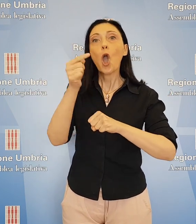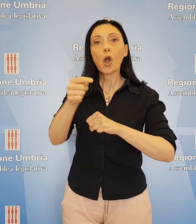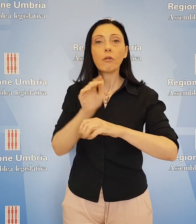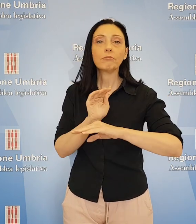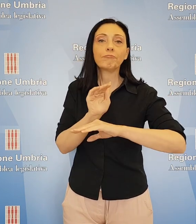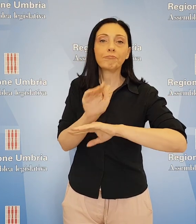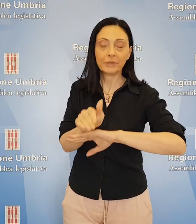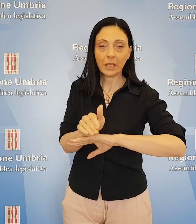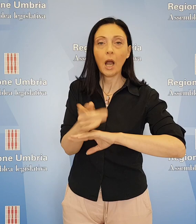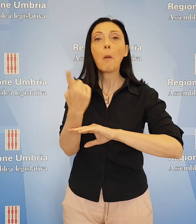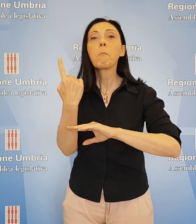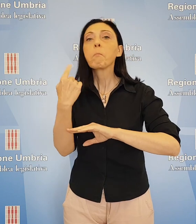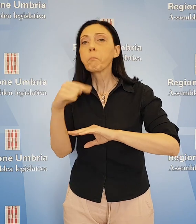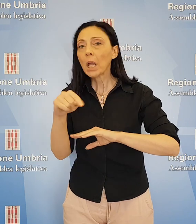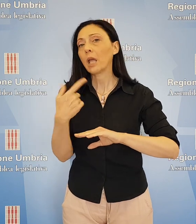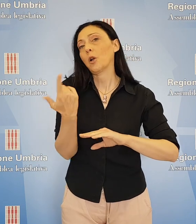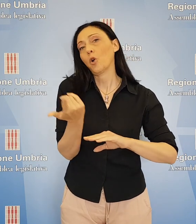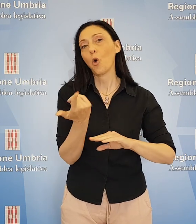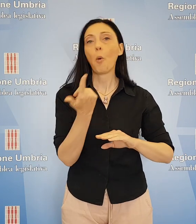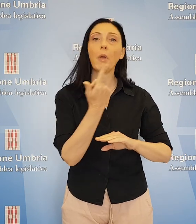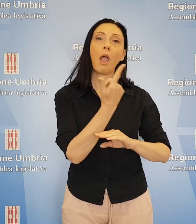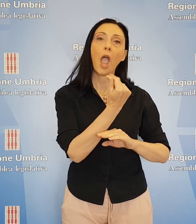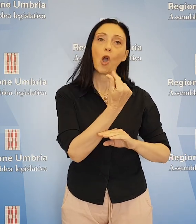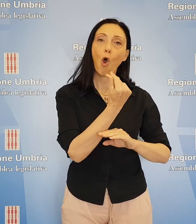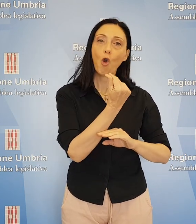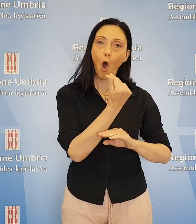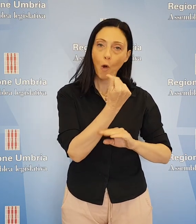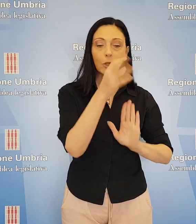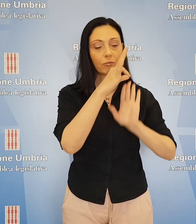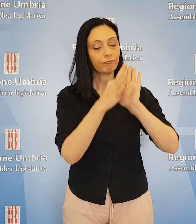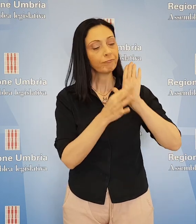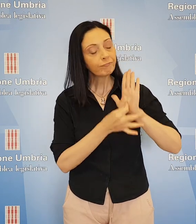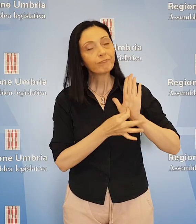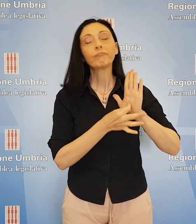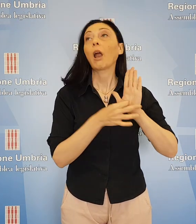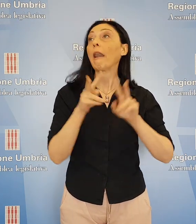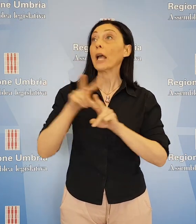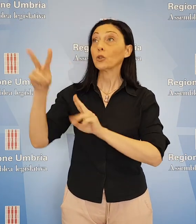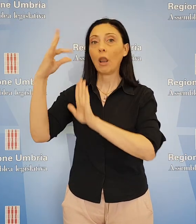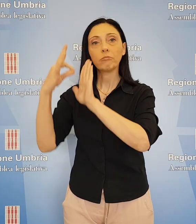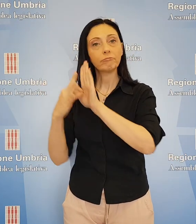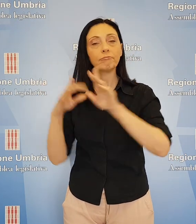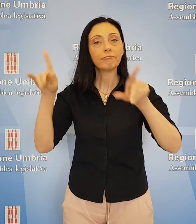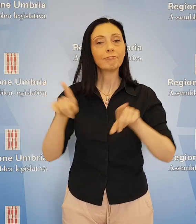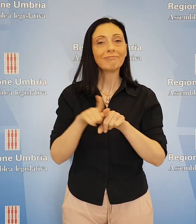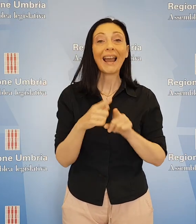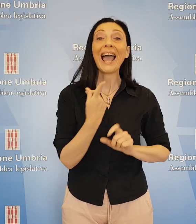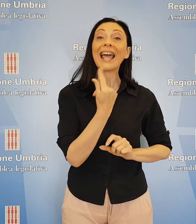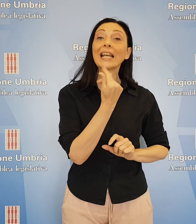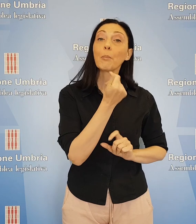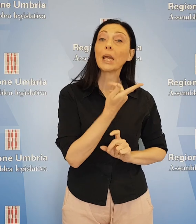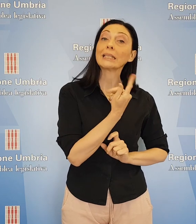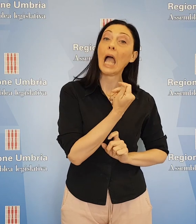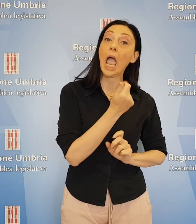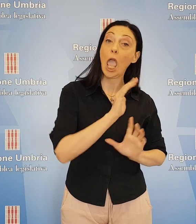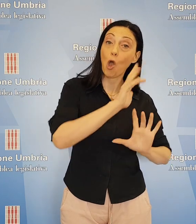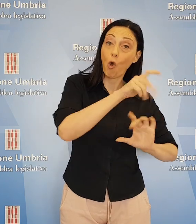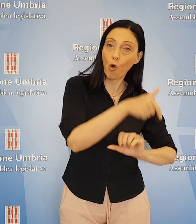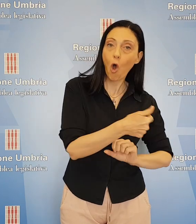attestandosi su parametri economici uniformi a quelli nazionali. La ripresa economica, il rafforzamento del sistema sanitario